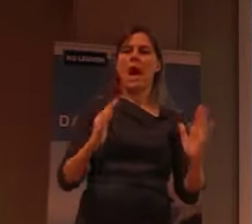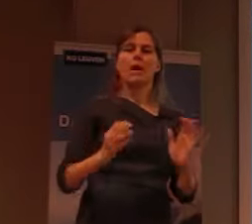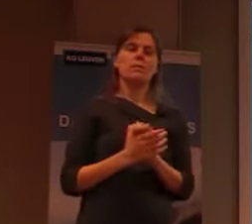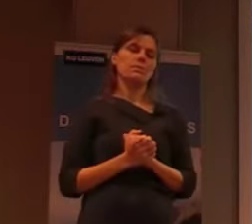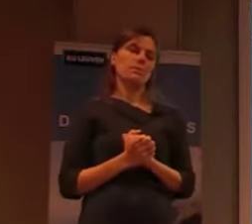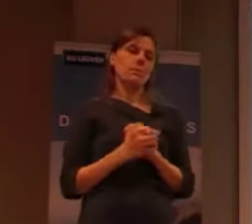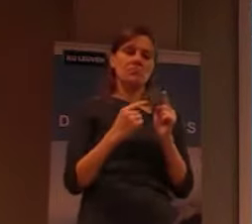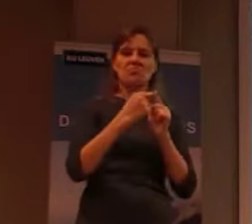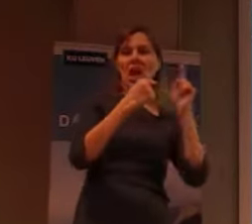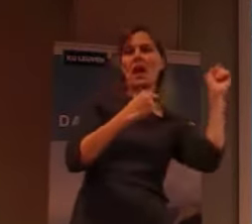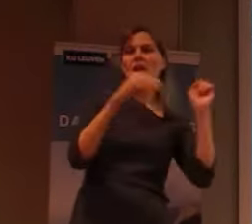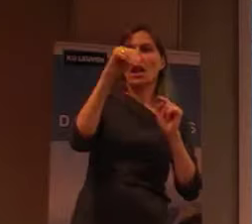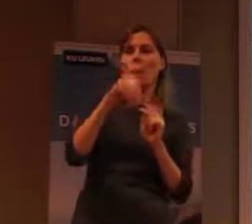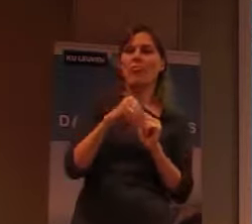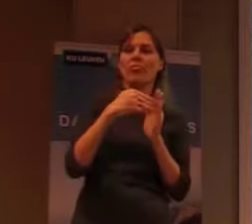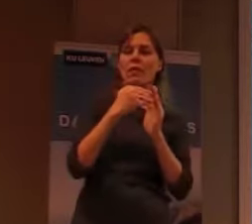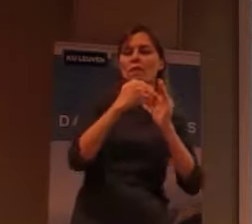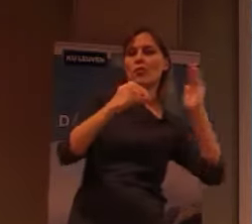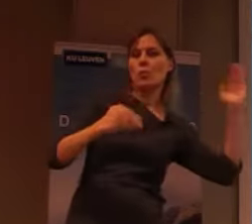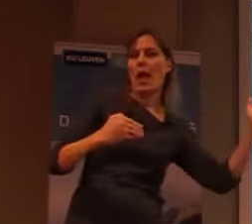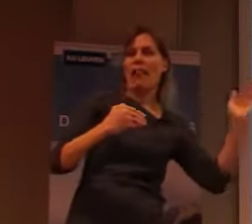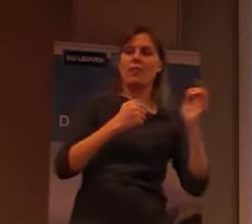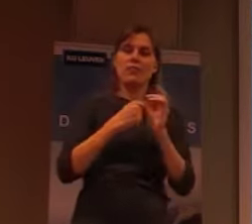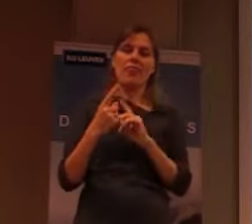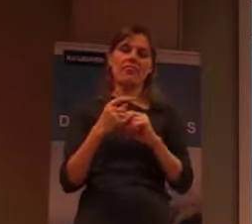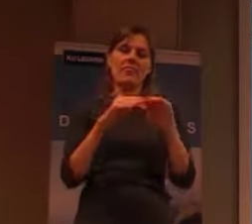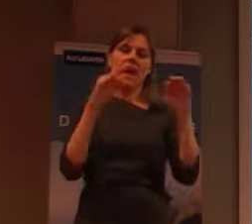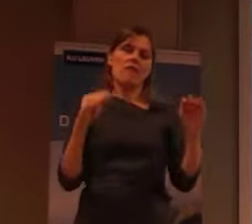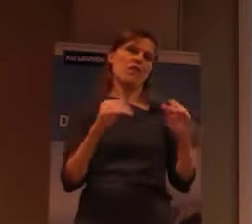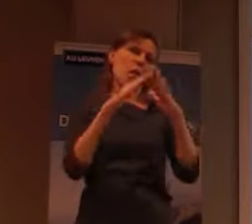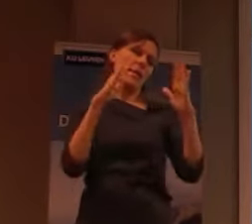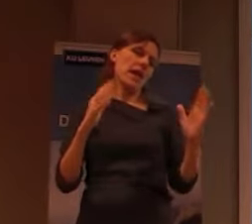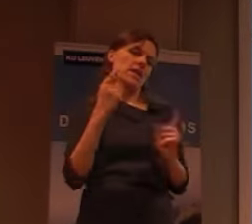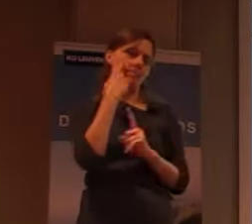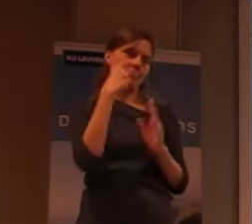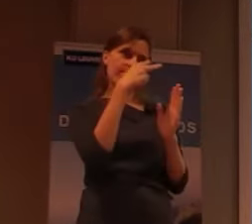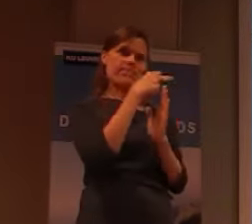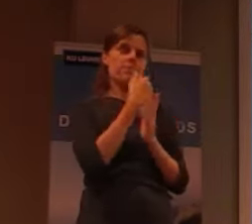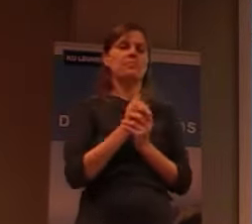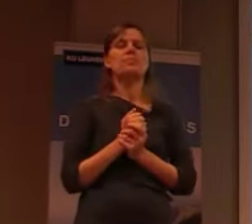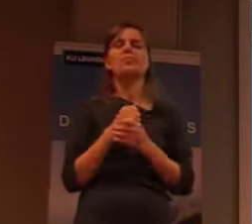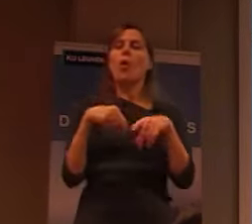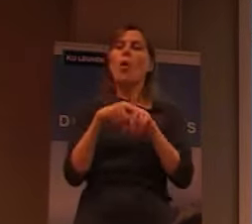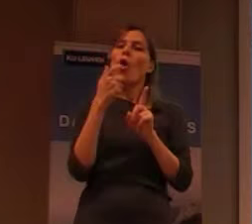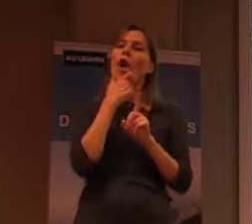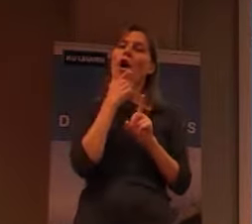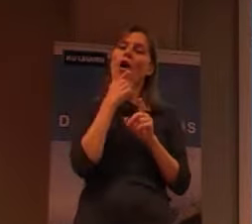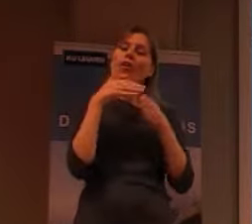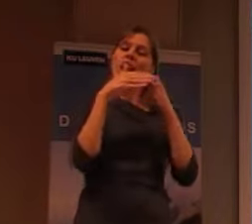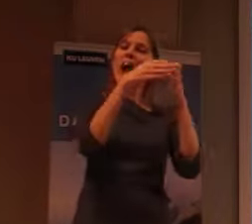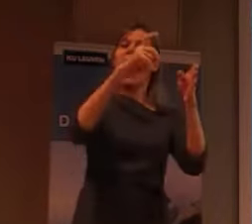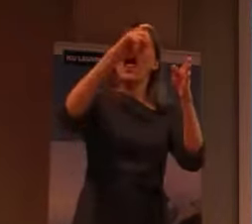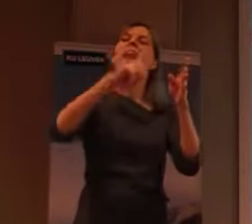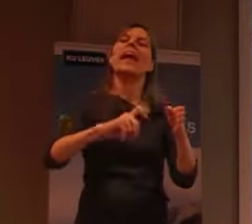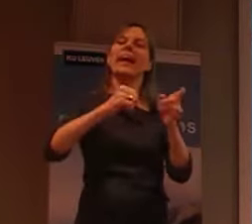aantal kilometer van de tafelplek tot het eiland gelegenheid. Je ziet hier een oude aanlegstijgen waar